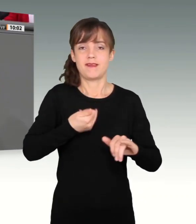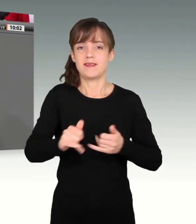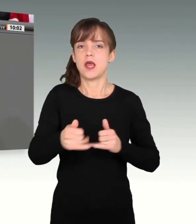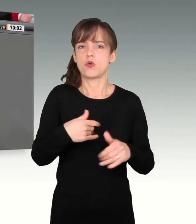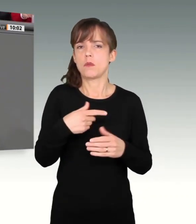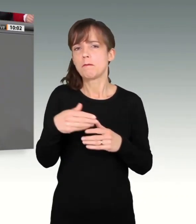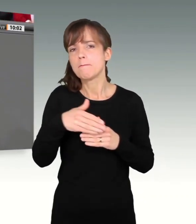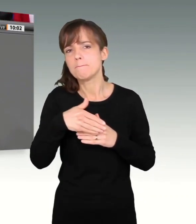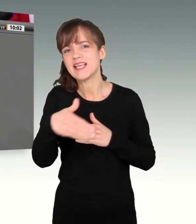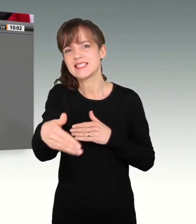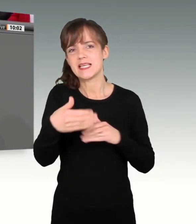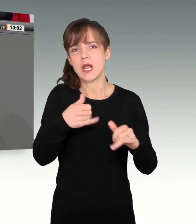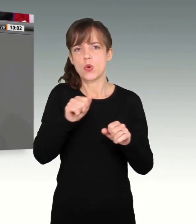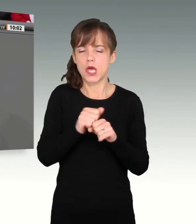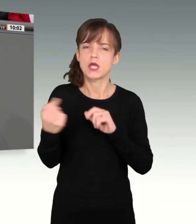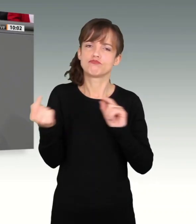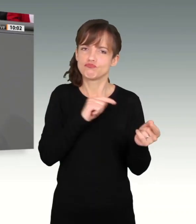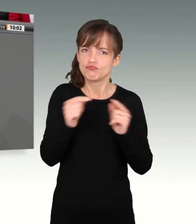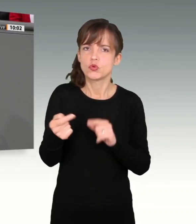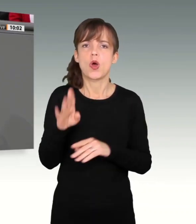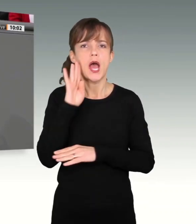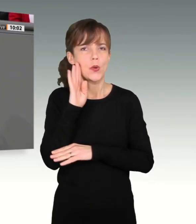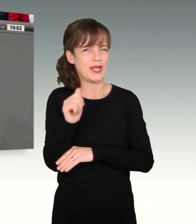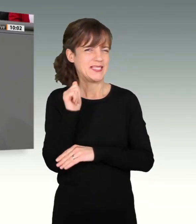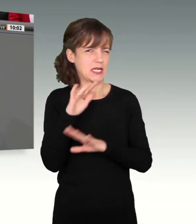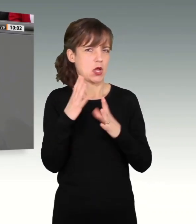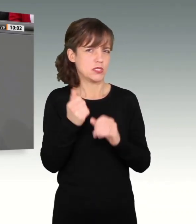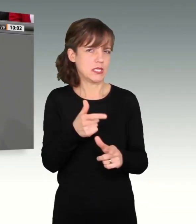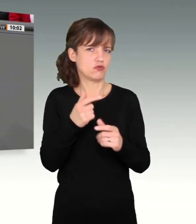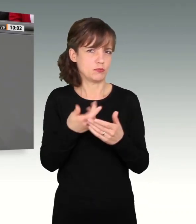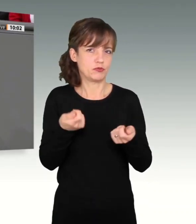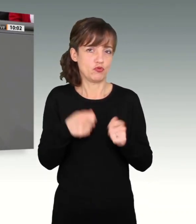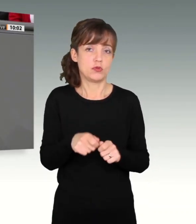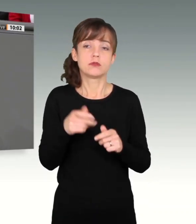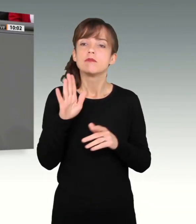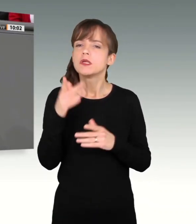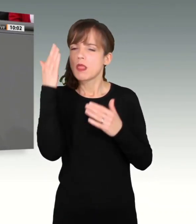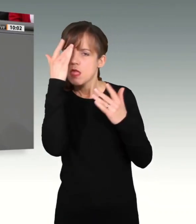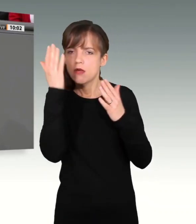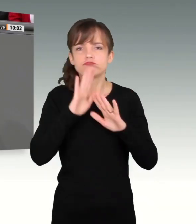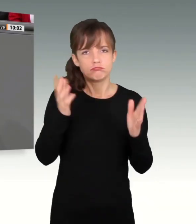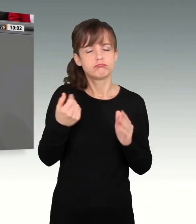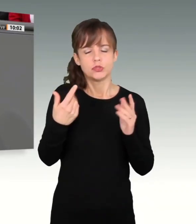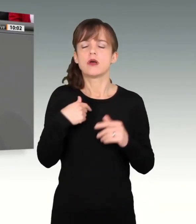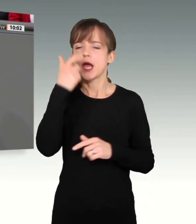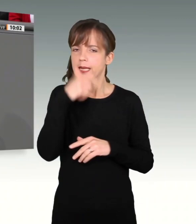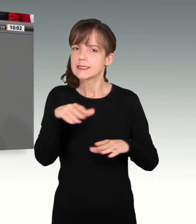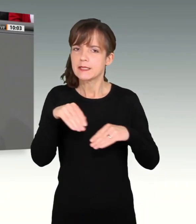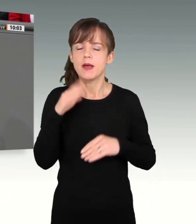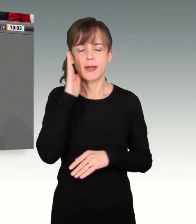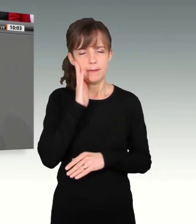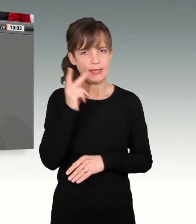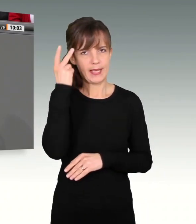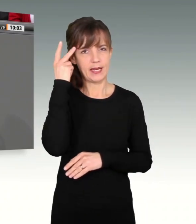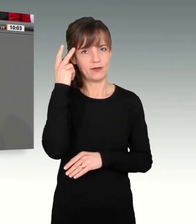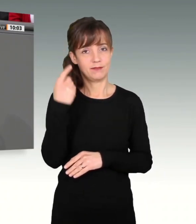debattieren. Wir machen noch eine Anhörung, hat der Haushaltsausschuss gestern beschlossen. Wir nehmen Ihre Bedenken ernst. Aber bitte erinnern Sie sich an